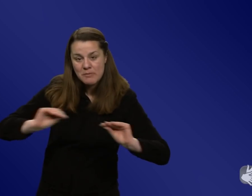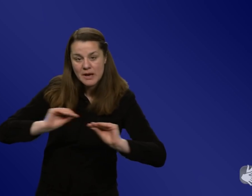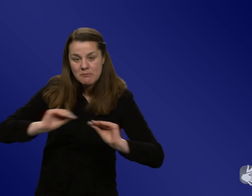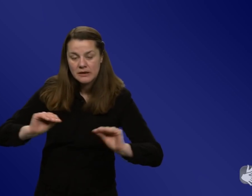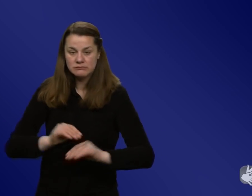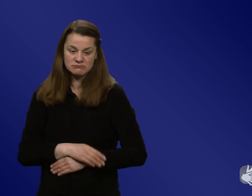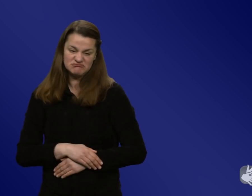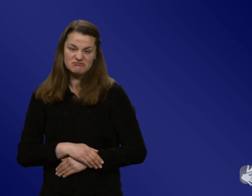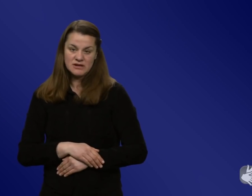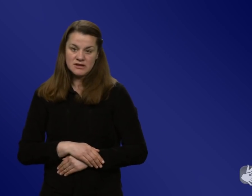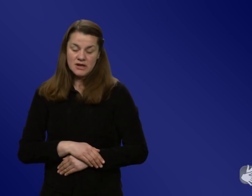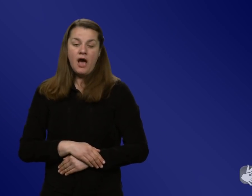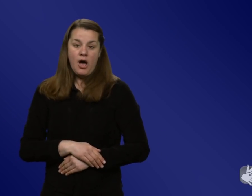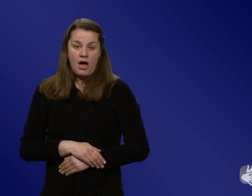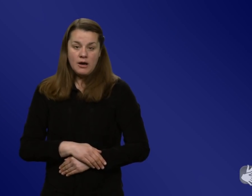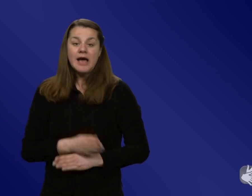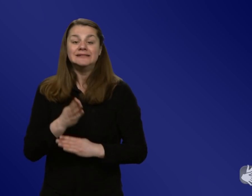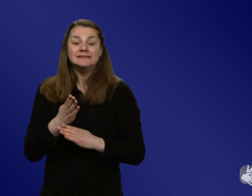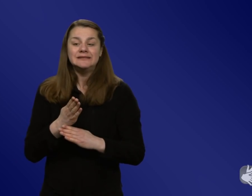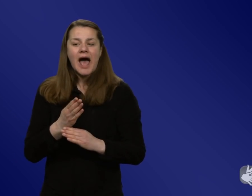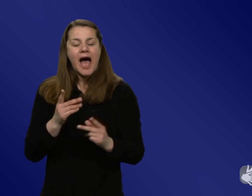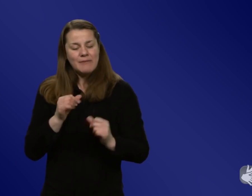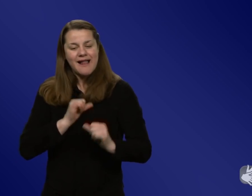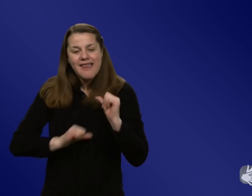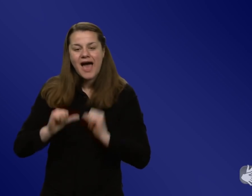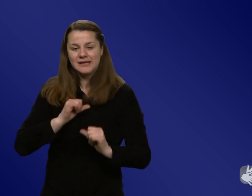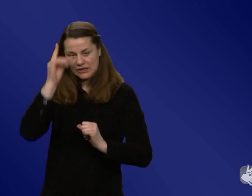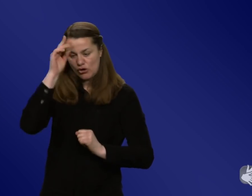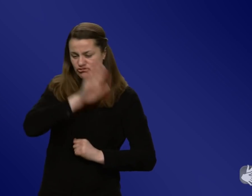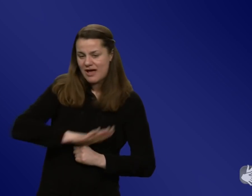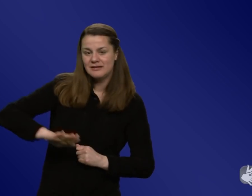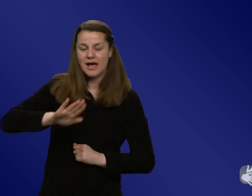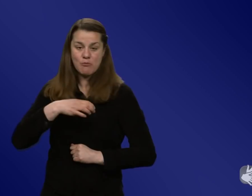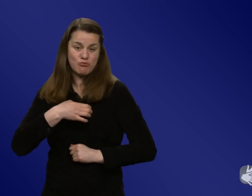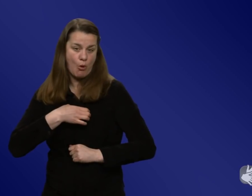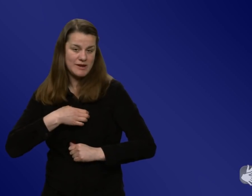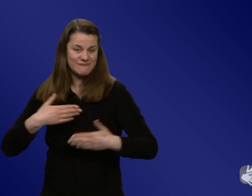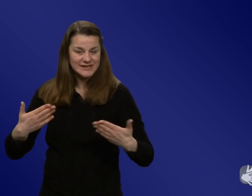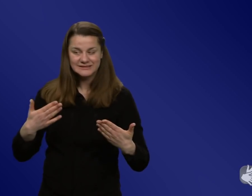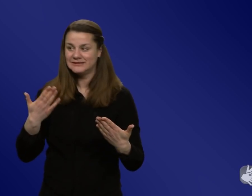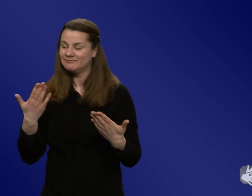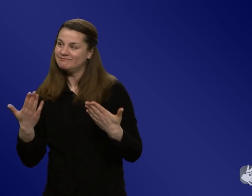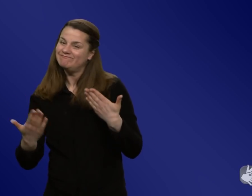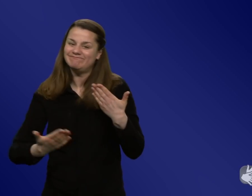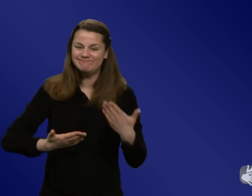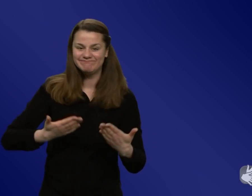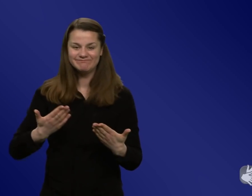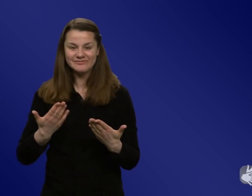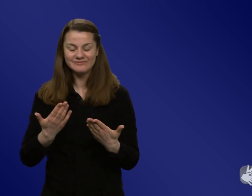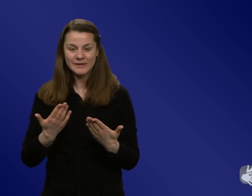aber wo wir, glaube ich, großflächig das Problem haben, dass nicht so richtig klar ist, wie können wir eigentlich voneinander